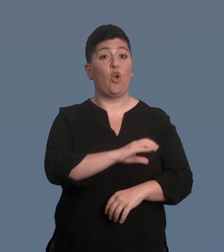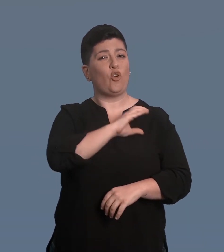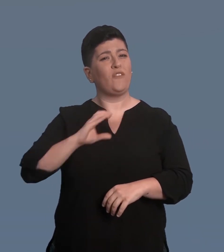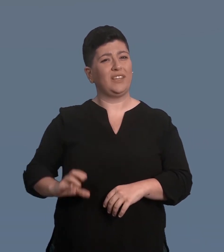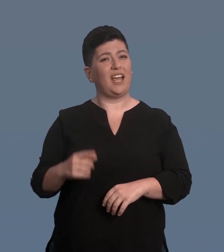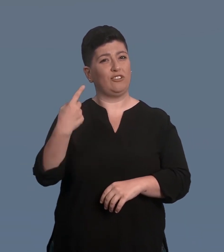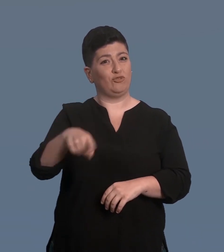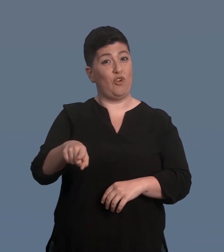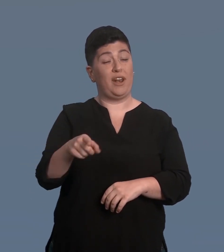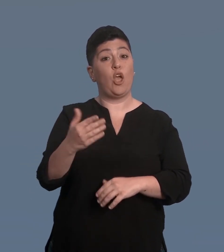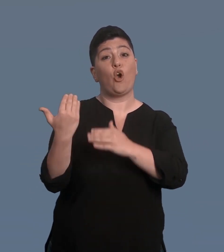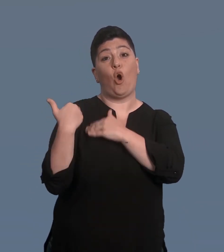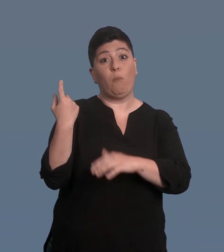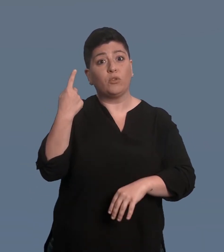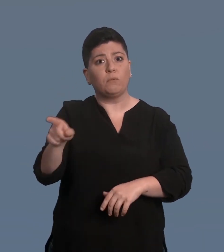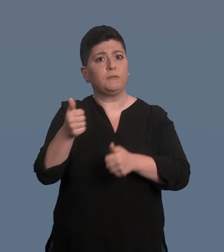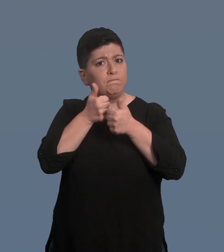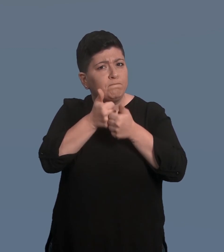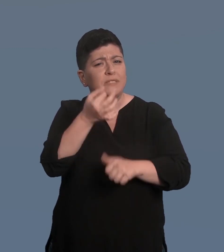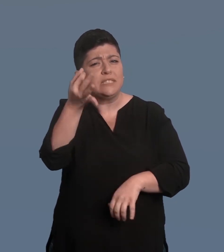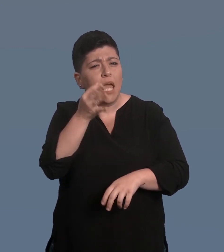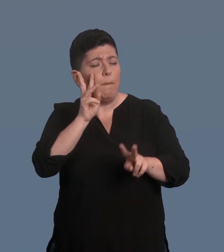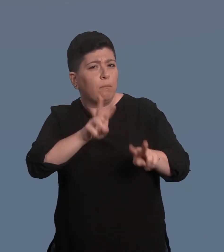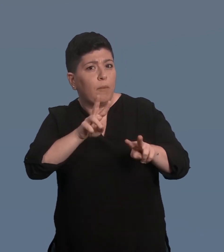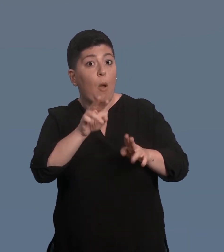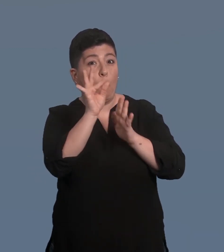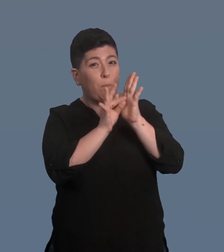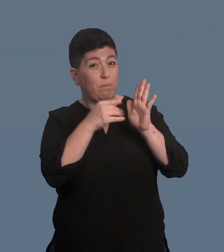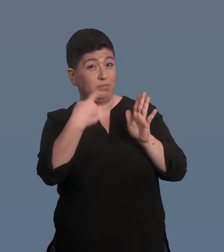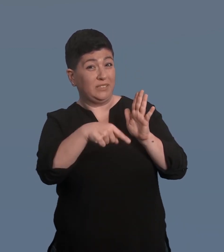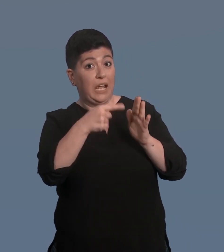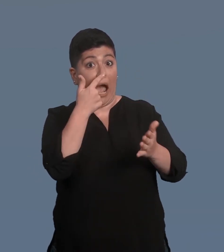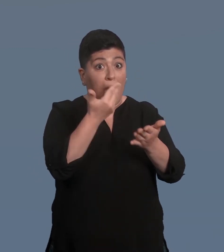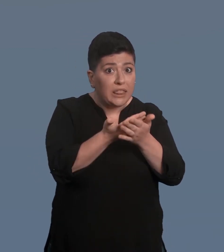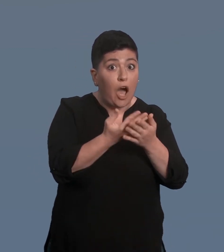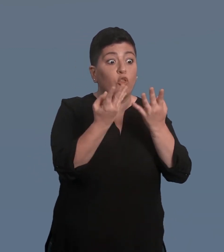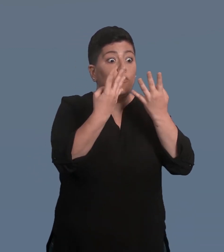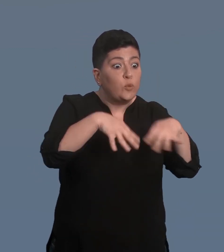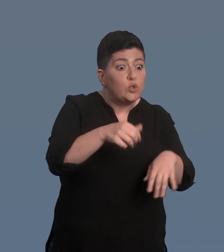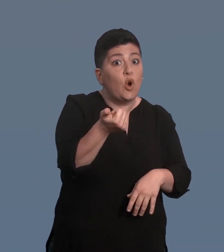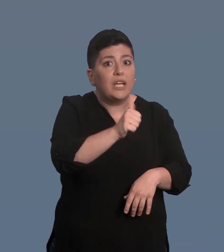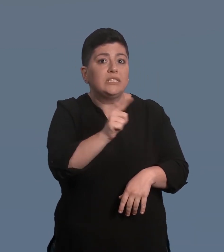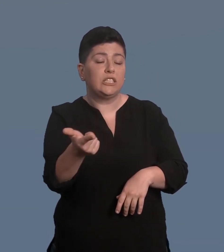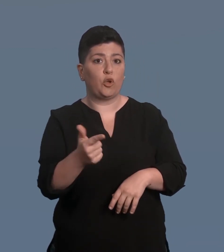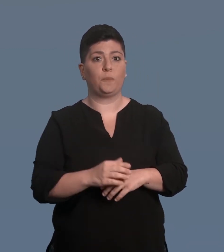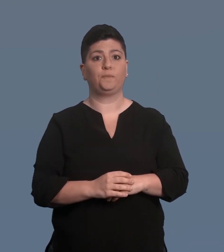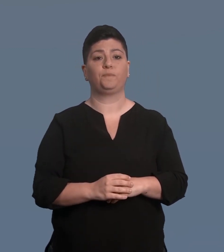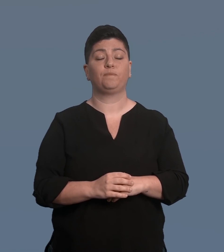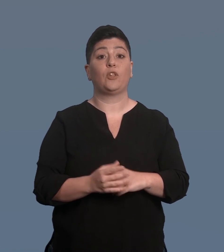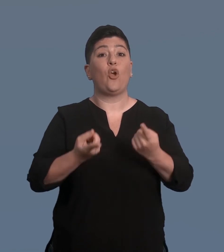Per questo i servizi competenti della Confederazione monitorano costantemente l'appropriatezza e l'efficacia delle misure in atto. Il